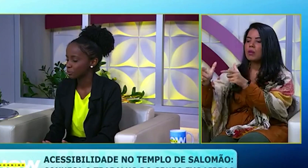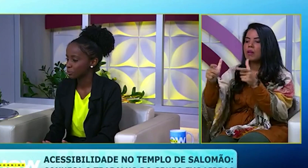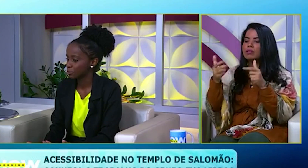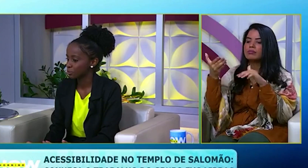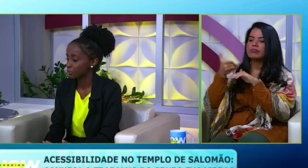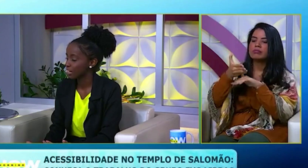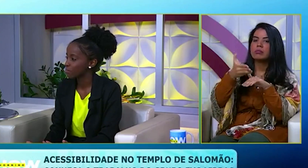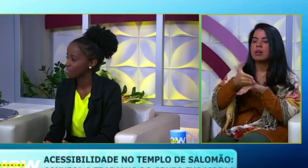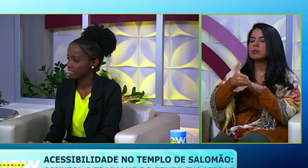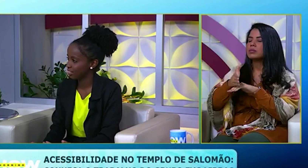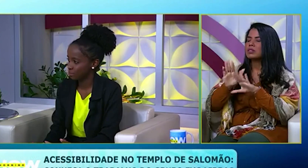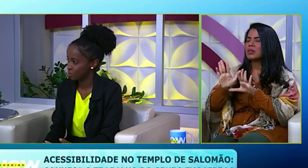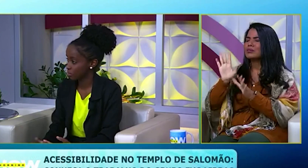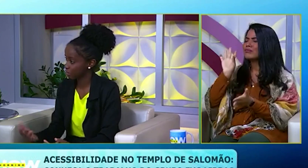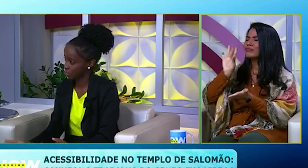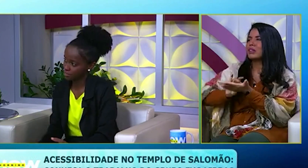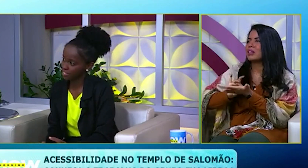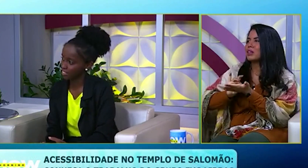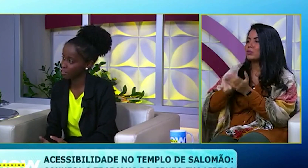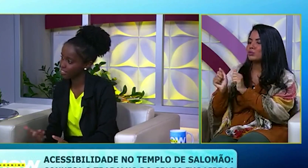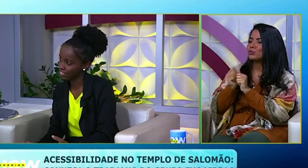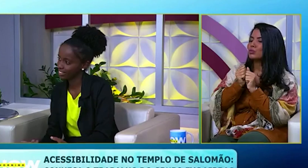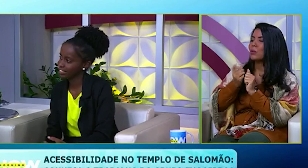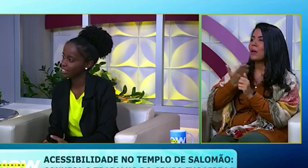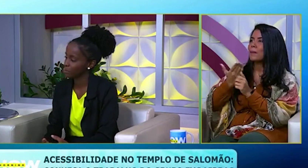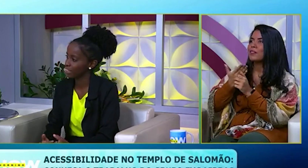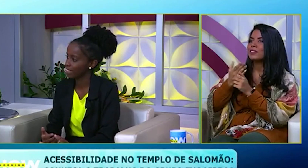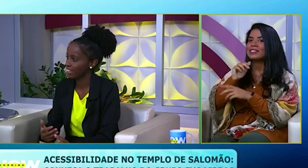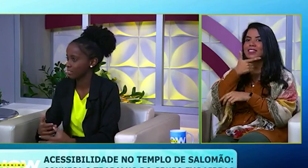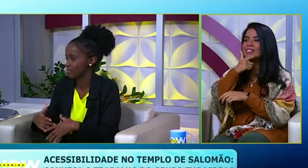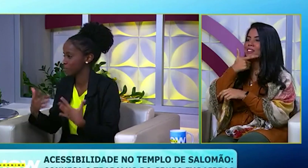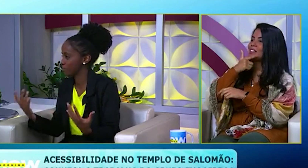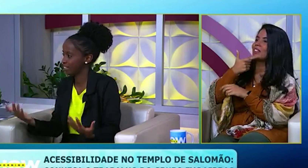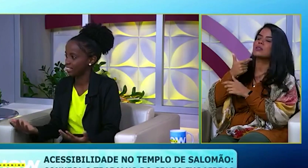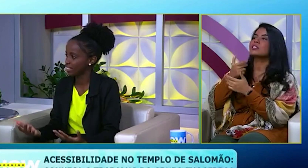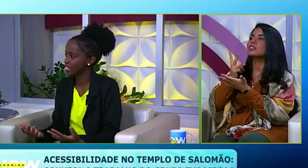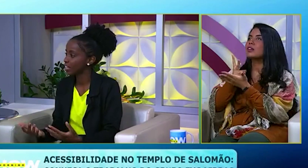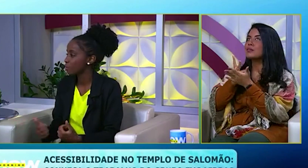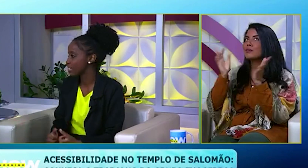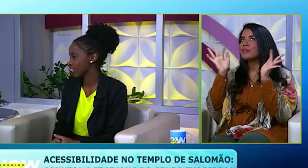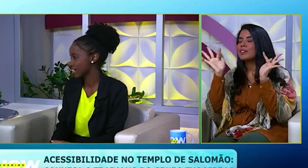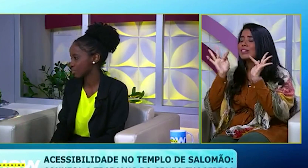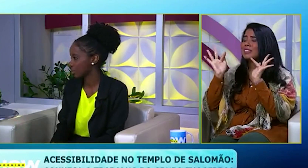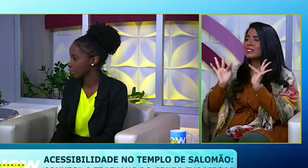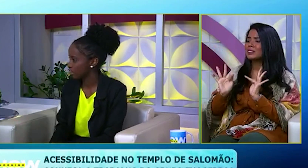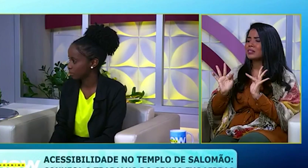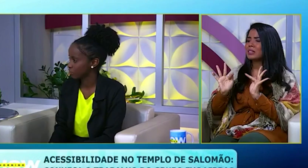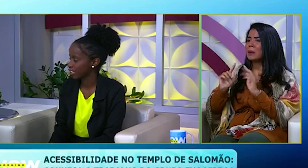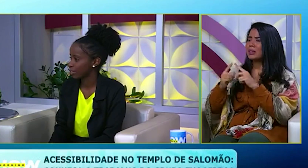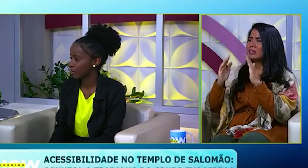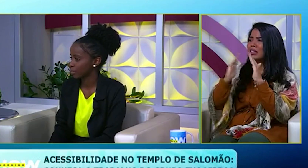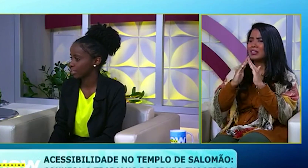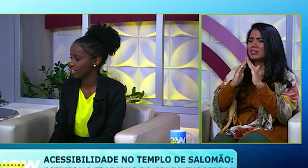muito... Não era algo verdadeiro. Com os amigos, eu ria. Eu estava sempre feliz. Mas em casa não era